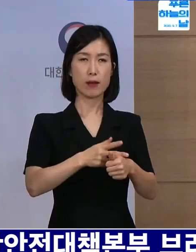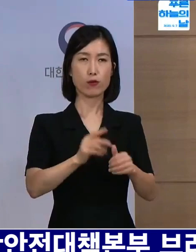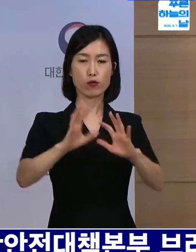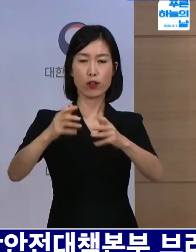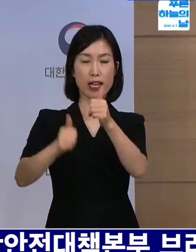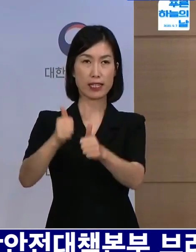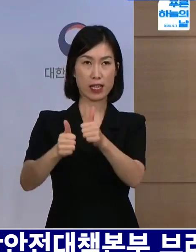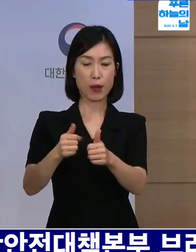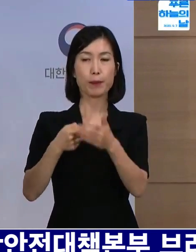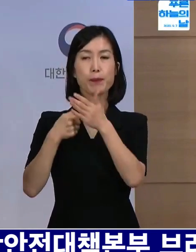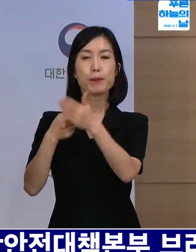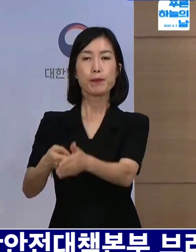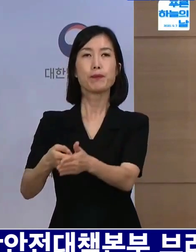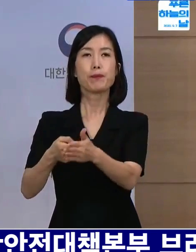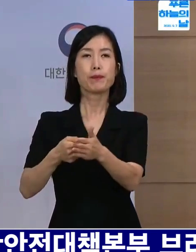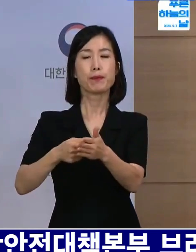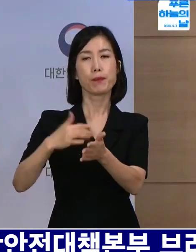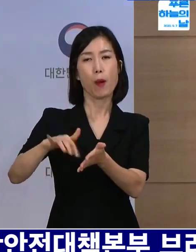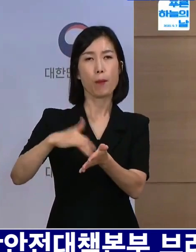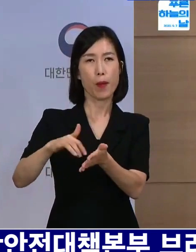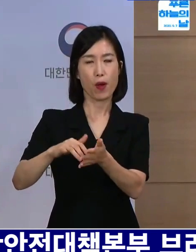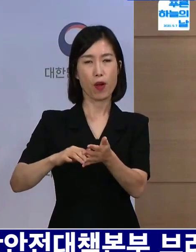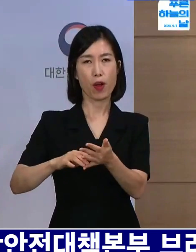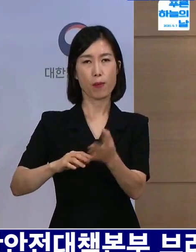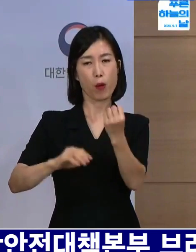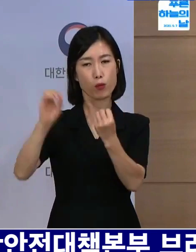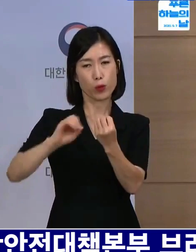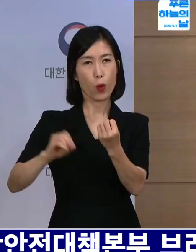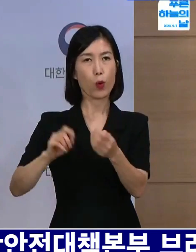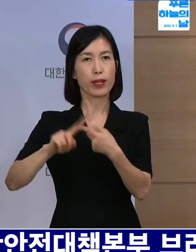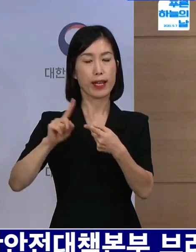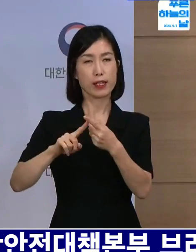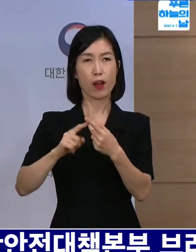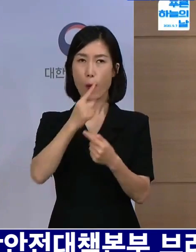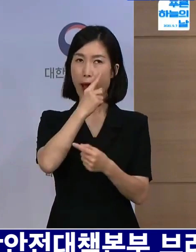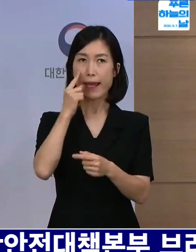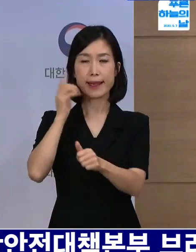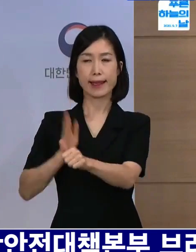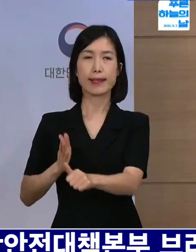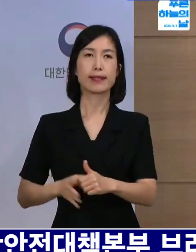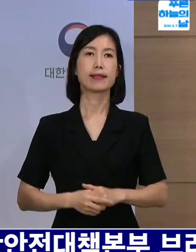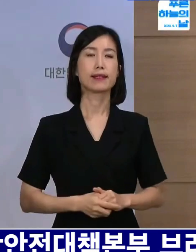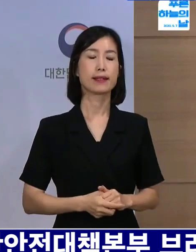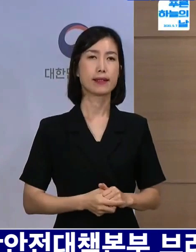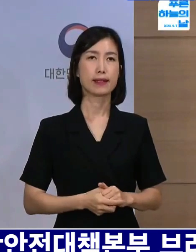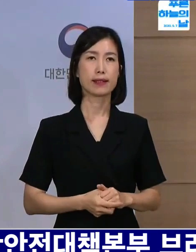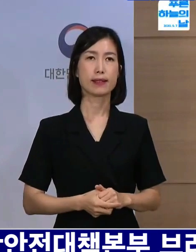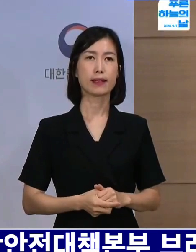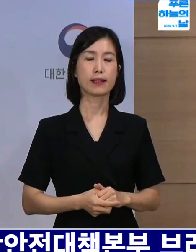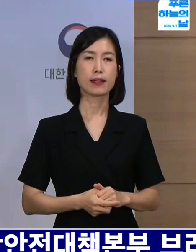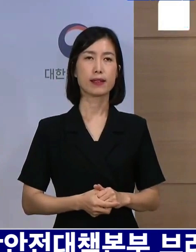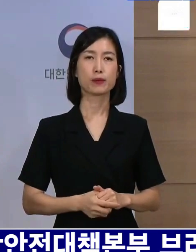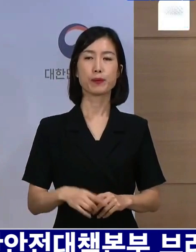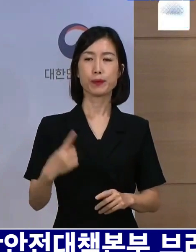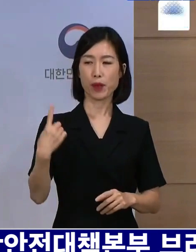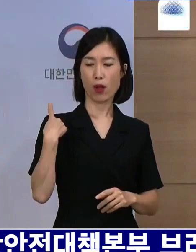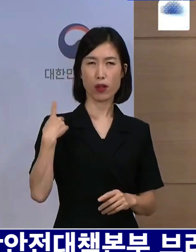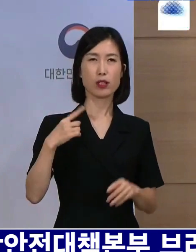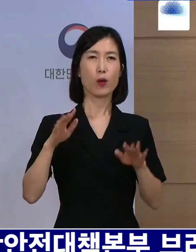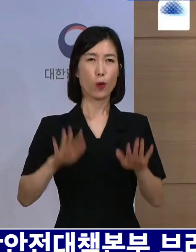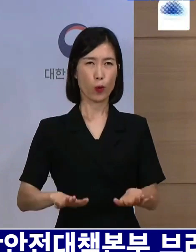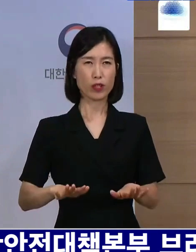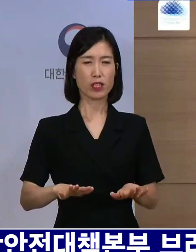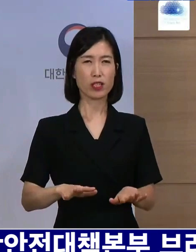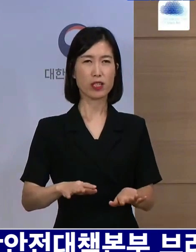신청 현황이 확인이 가능한지 확인 부탁드립니다. 이 부분은 어제하고 오늘 사이에 계속